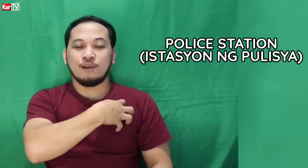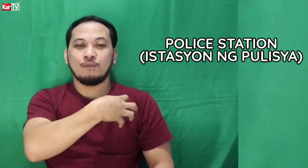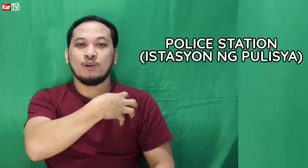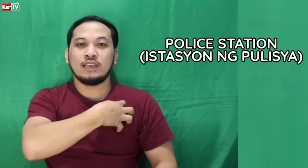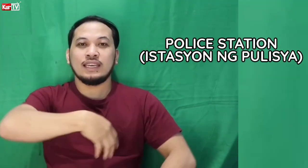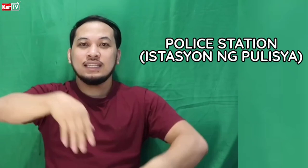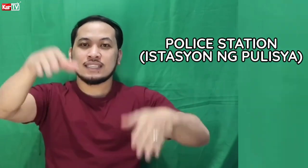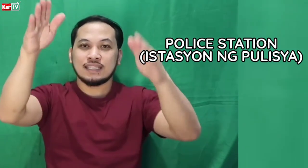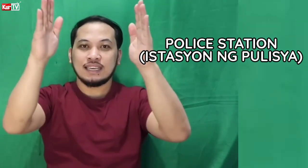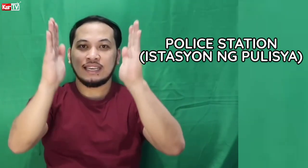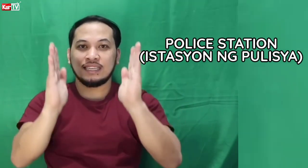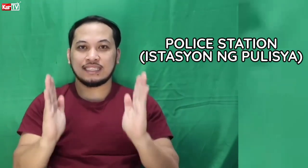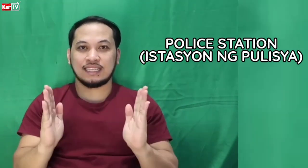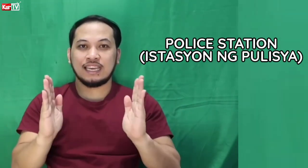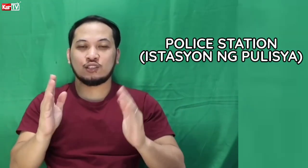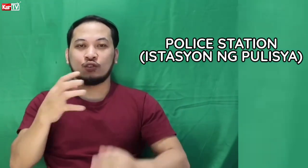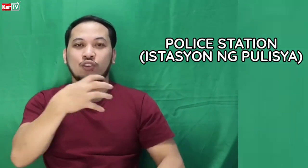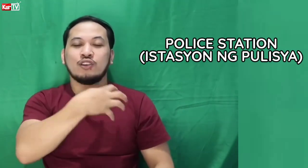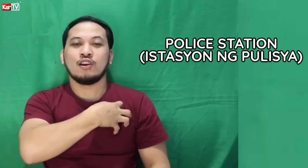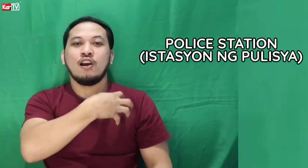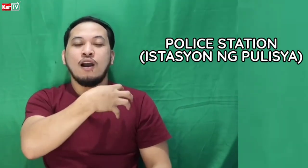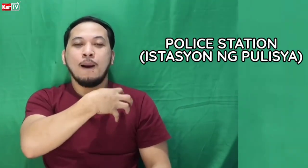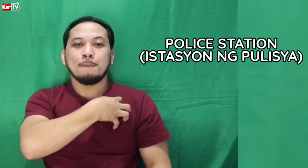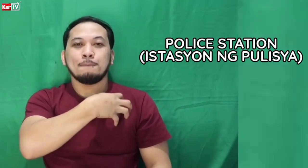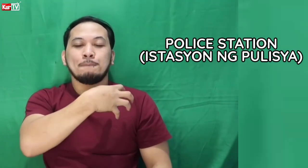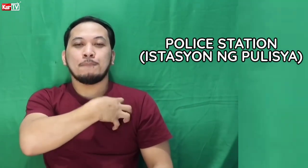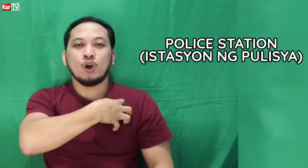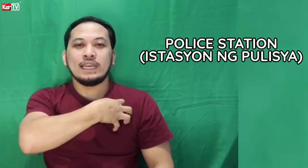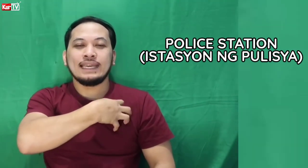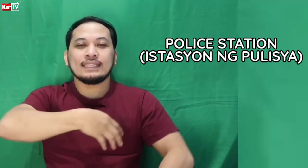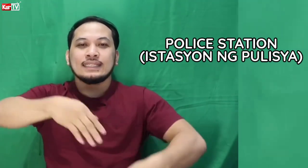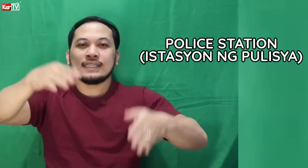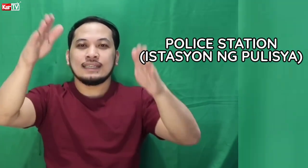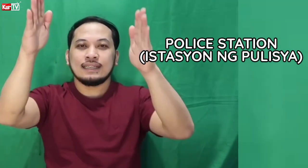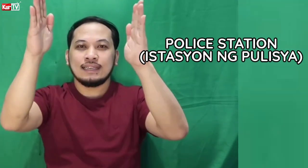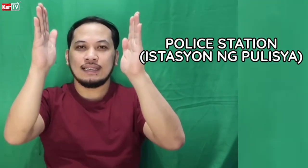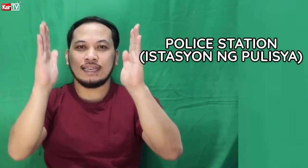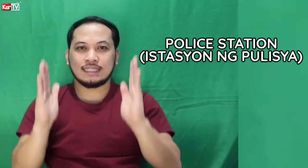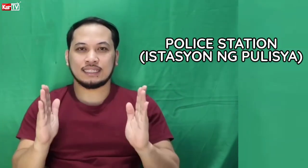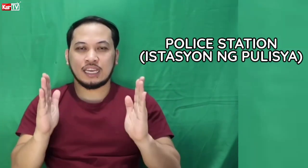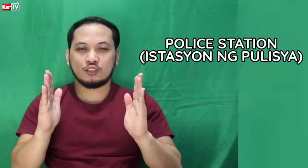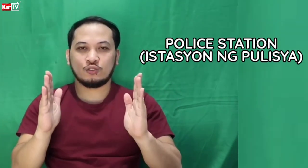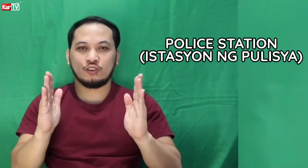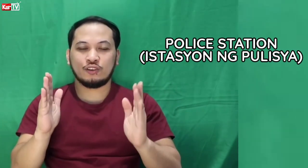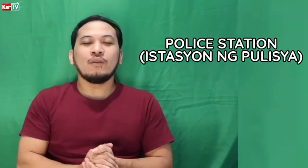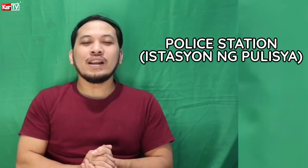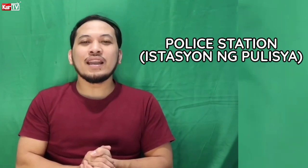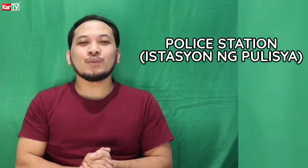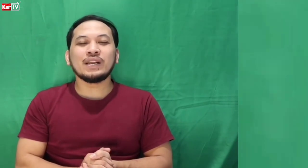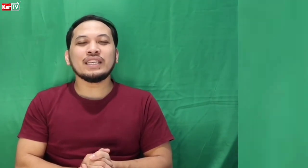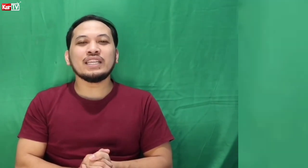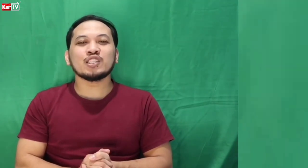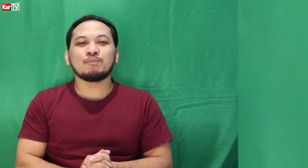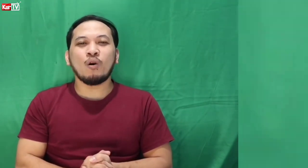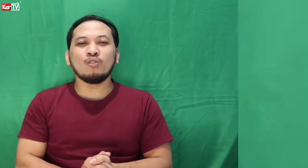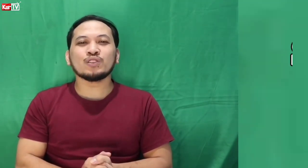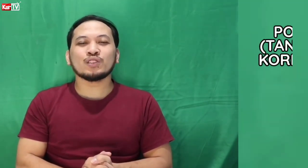Police Station. Police Station. Our next word is Post